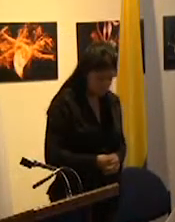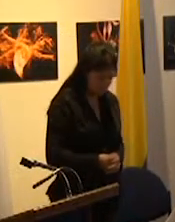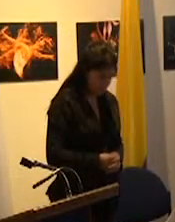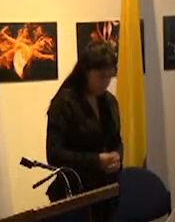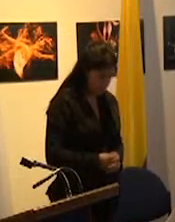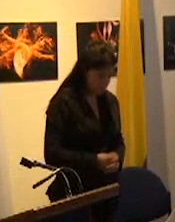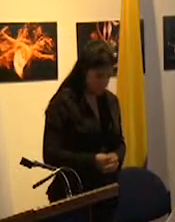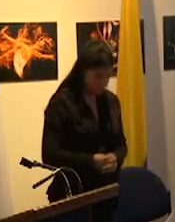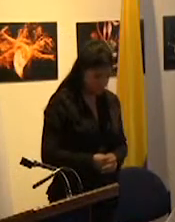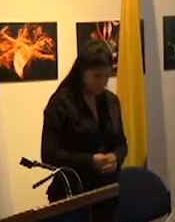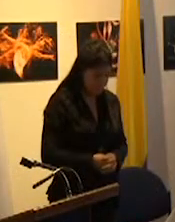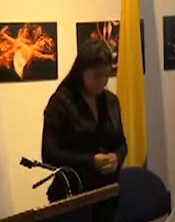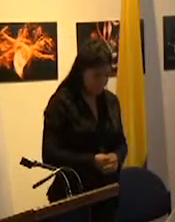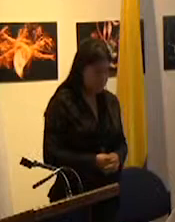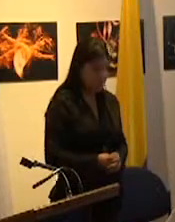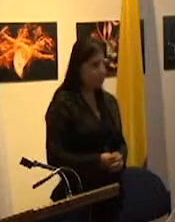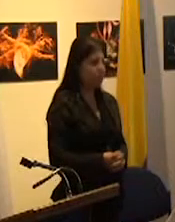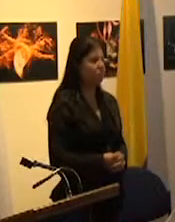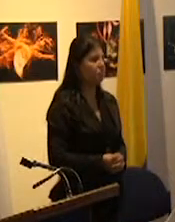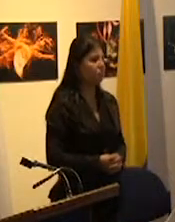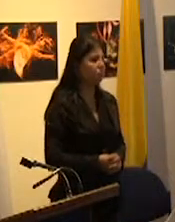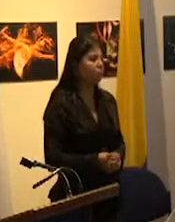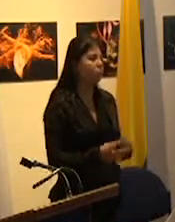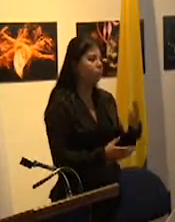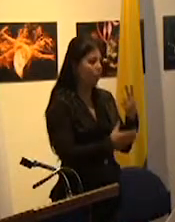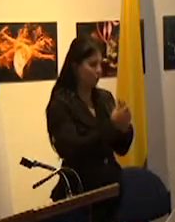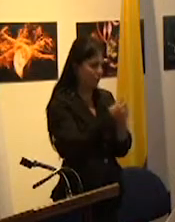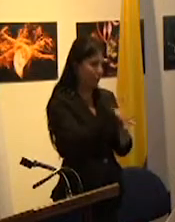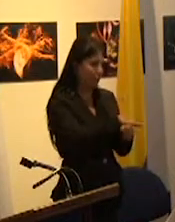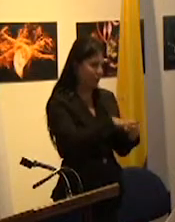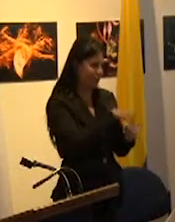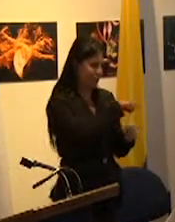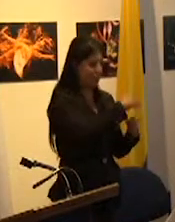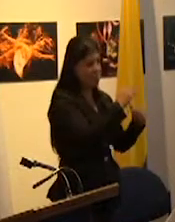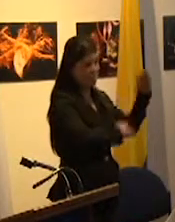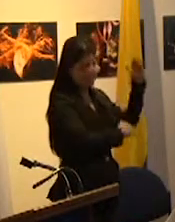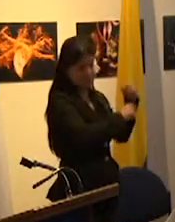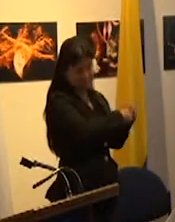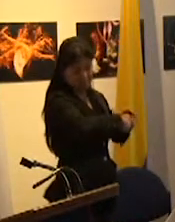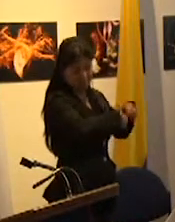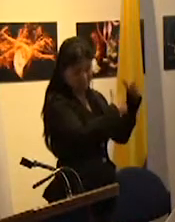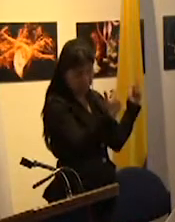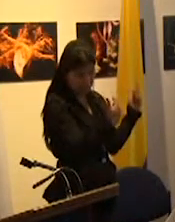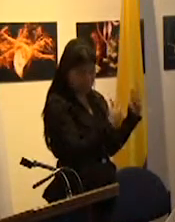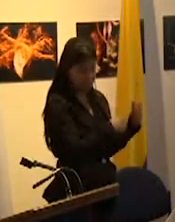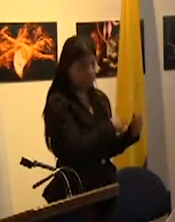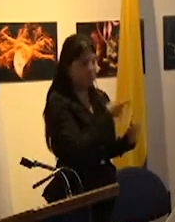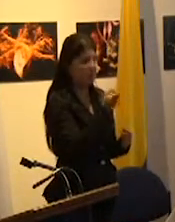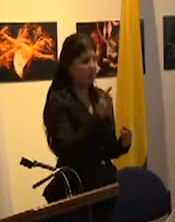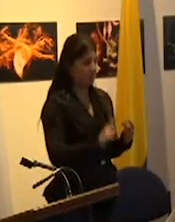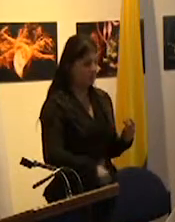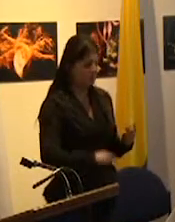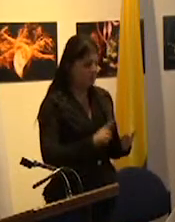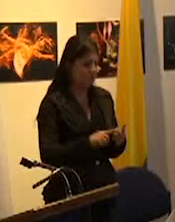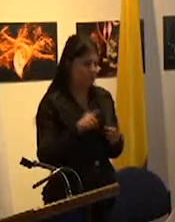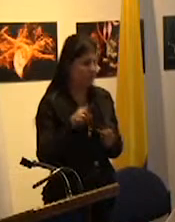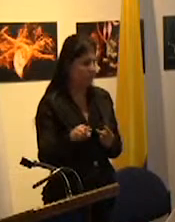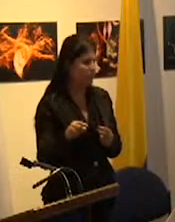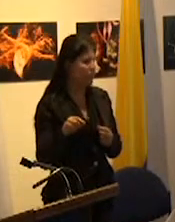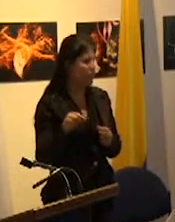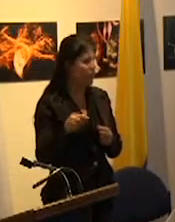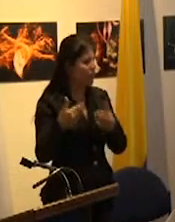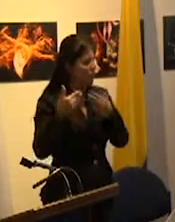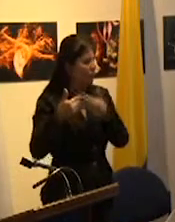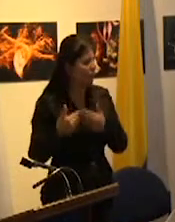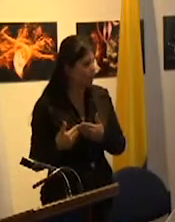ambas cuestiones el incremento de las desigualdades y la imposibilidad de registrar la